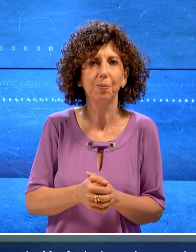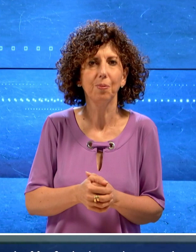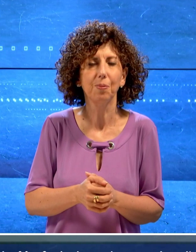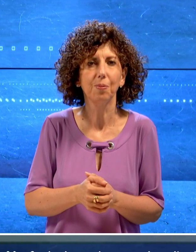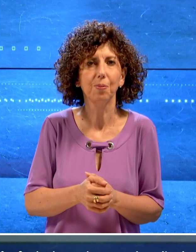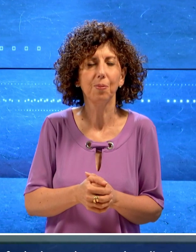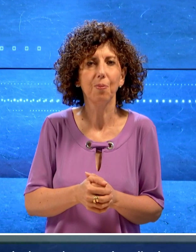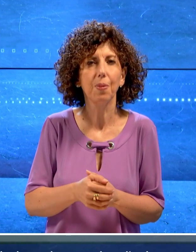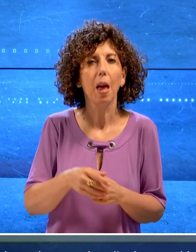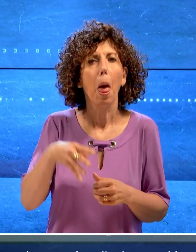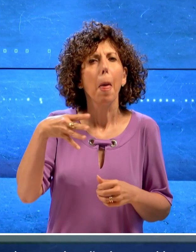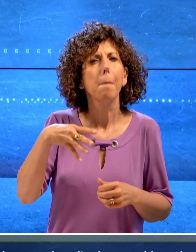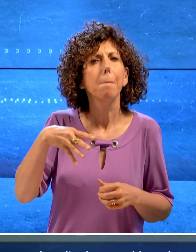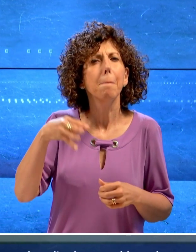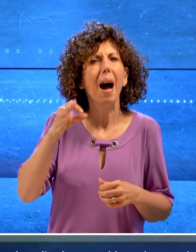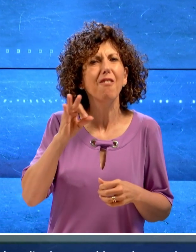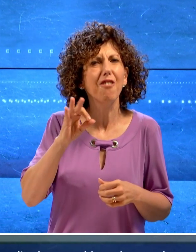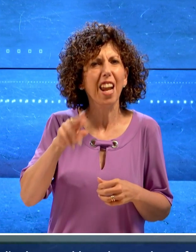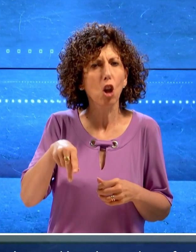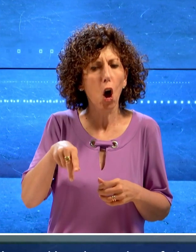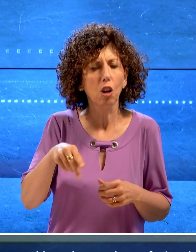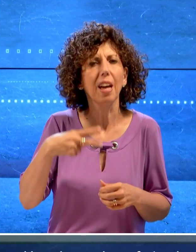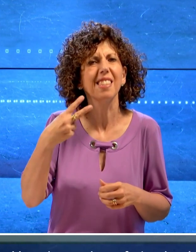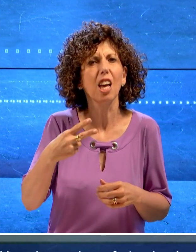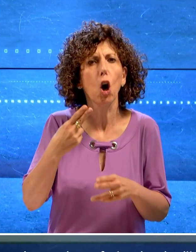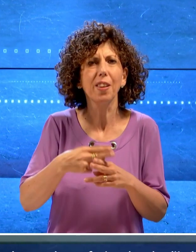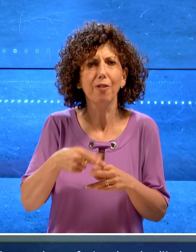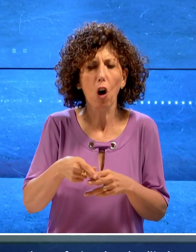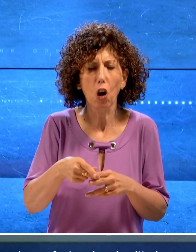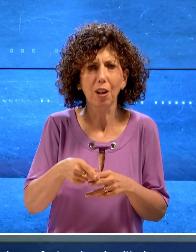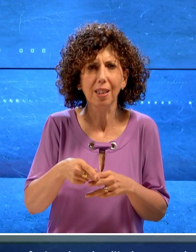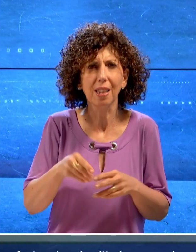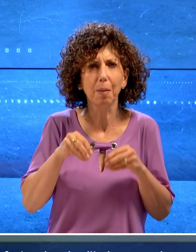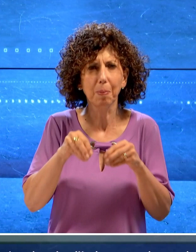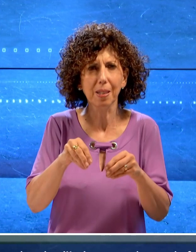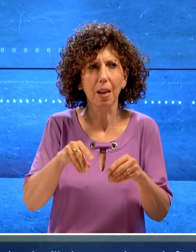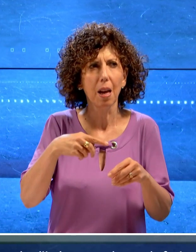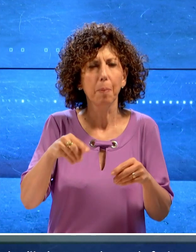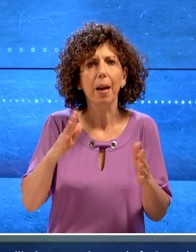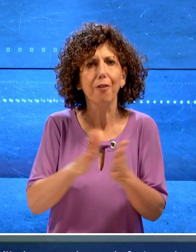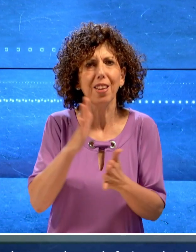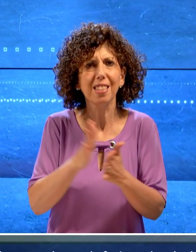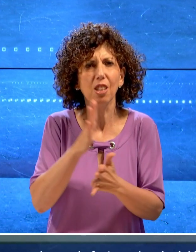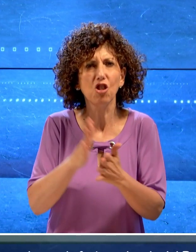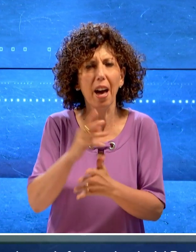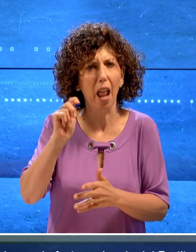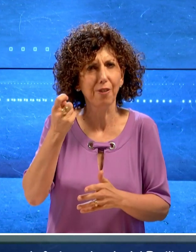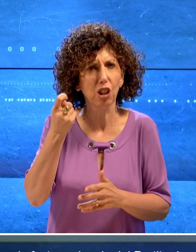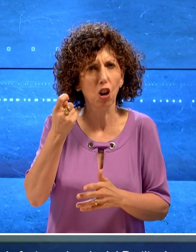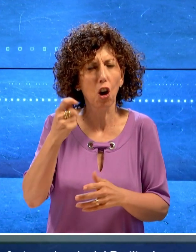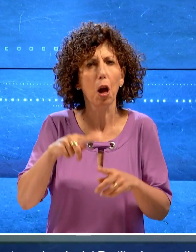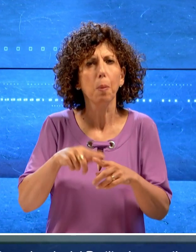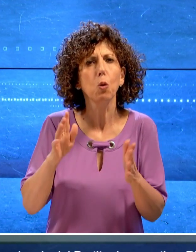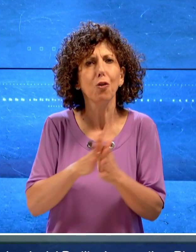siamo qui a Manfredonia per la seconda volta dopo pochi mesi non solo per festeggiare la vittoria ma anche per la festa